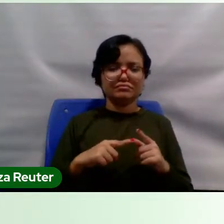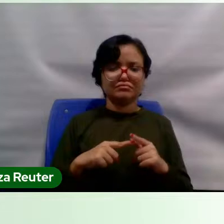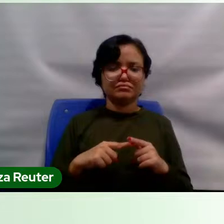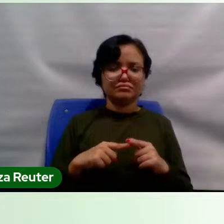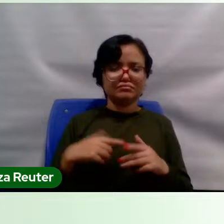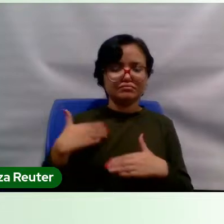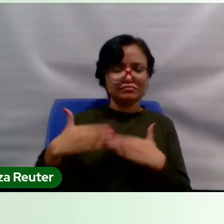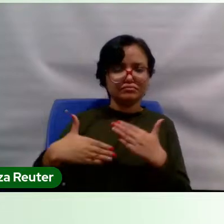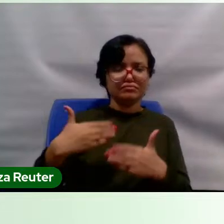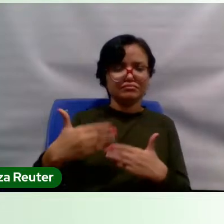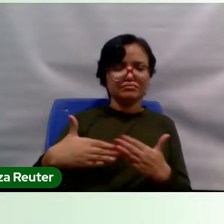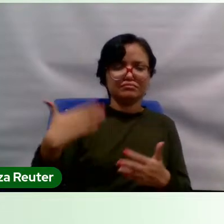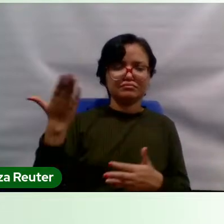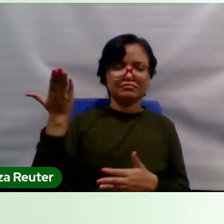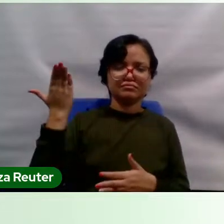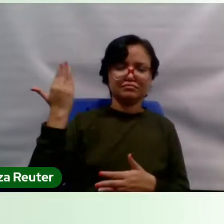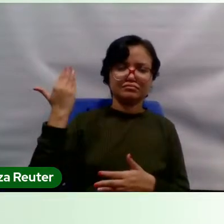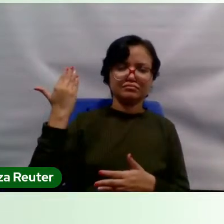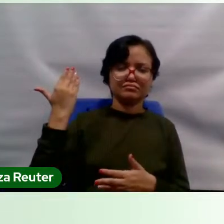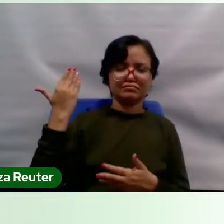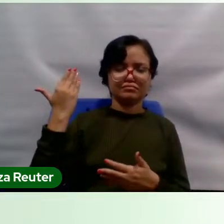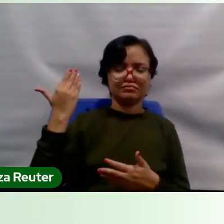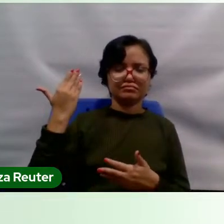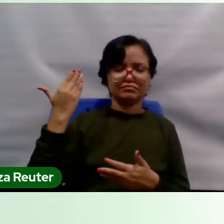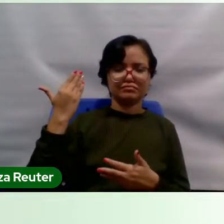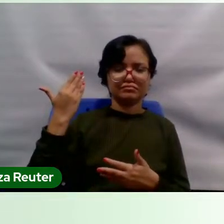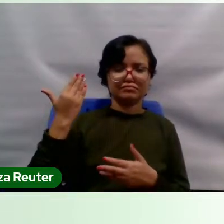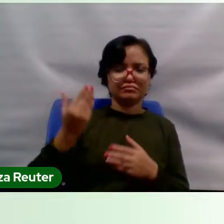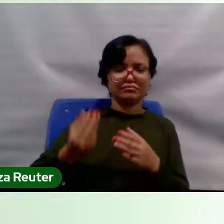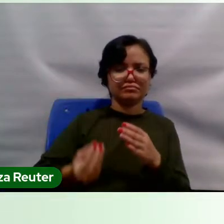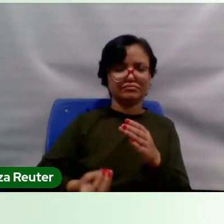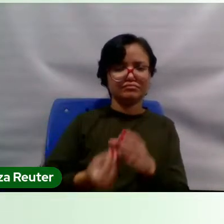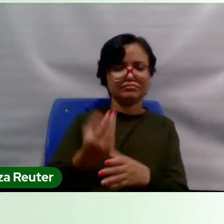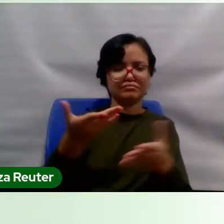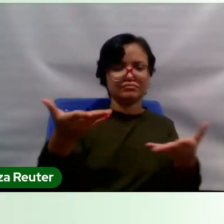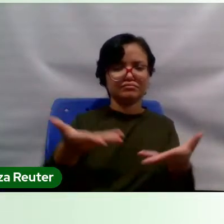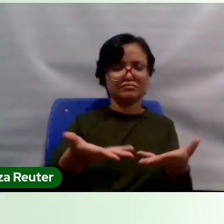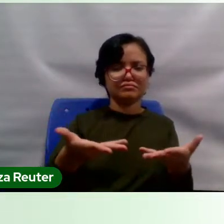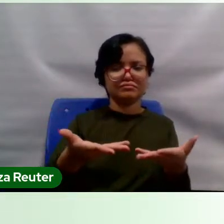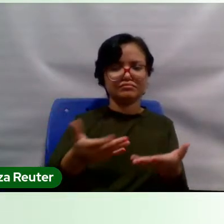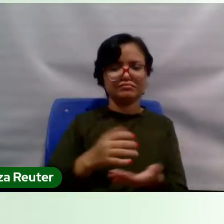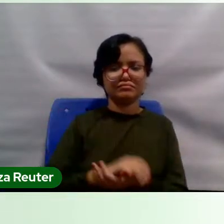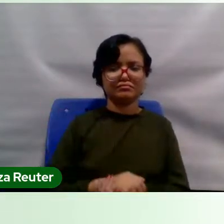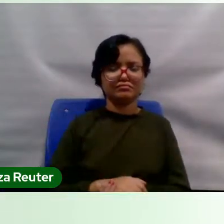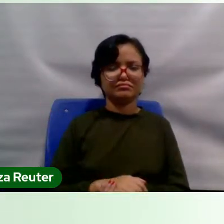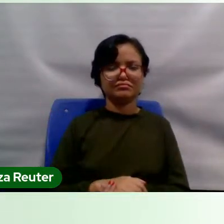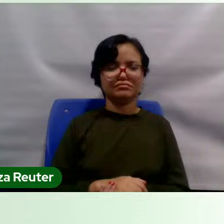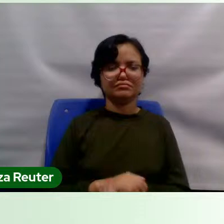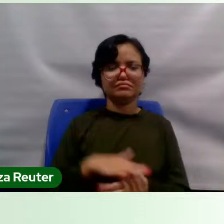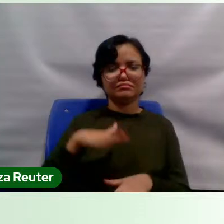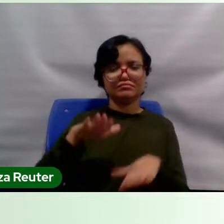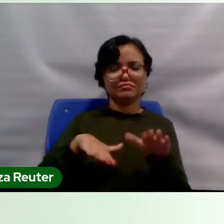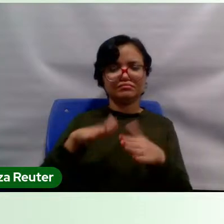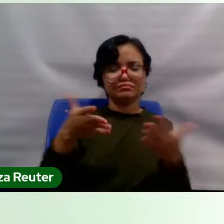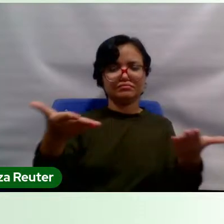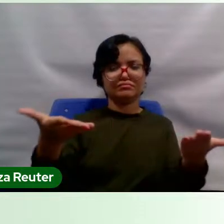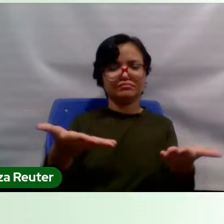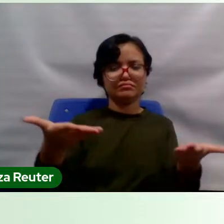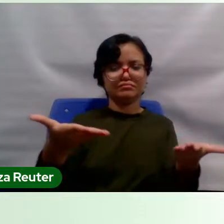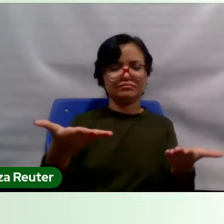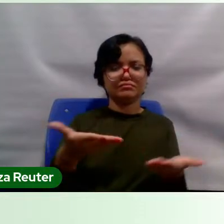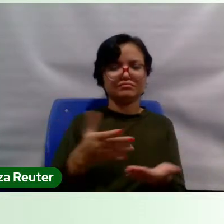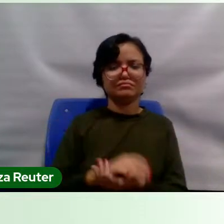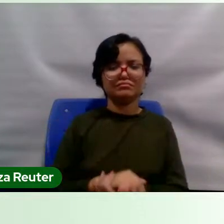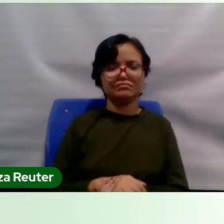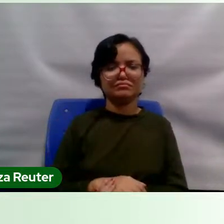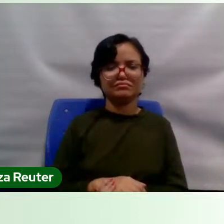passados eles se constituem num presente e que às vezes esse presente se constitui